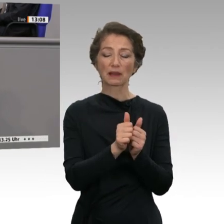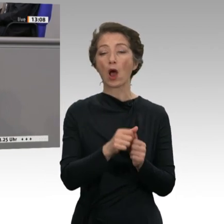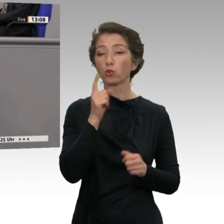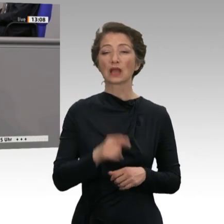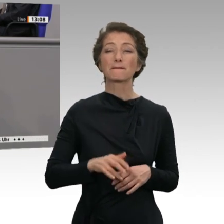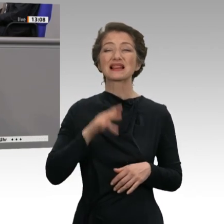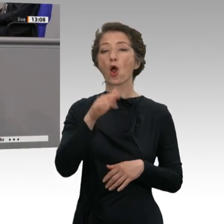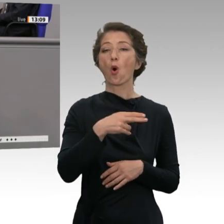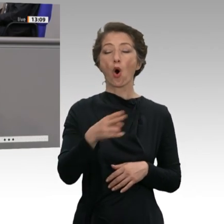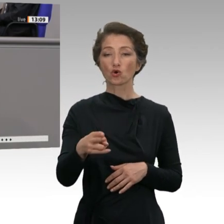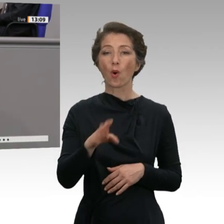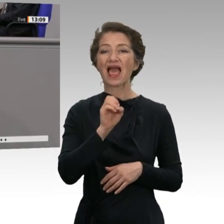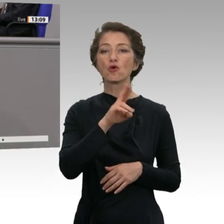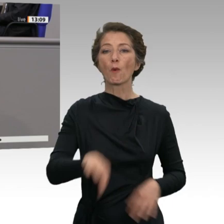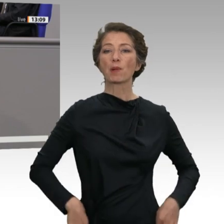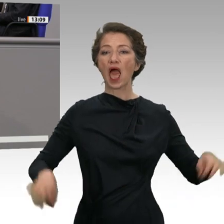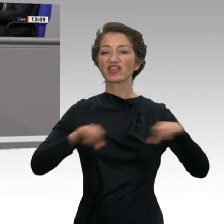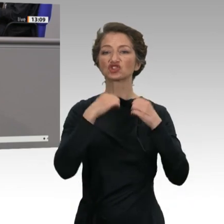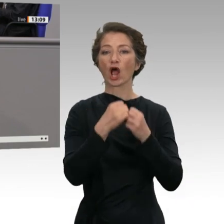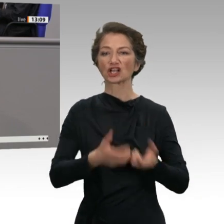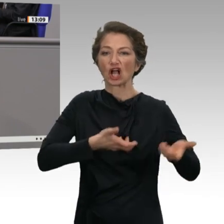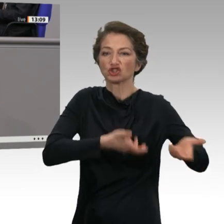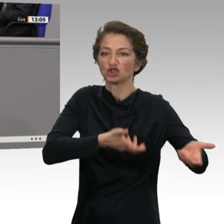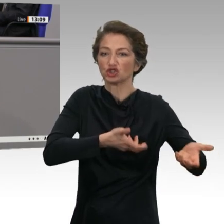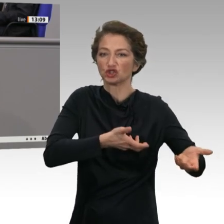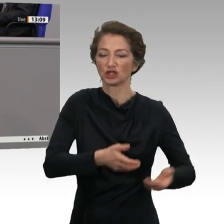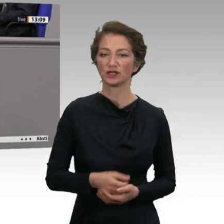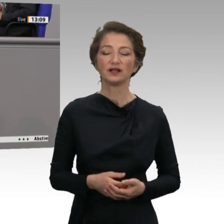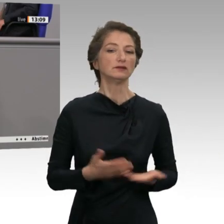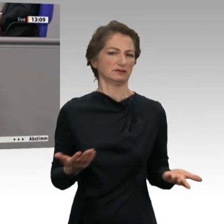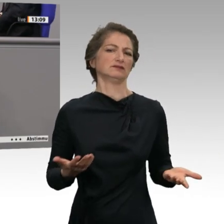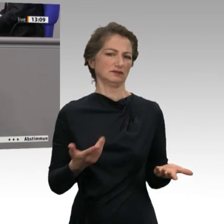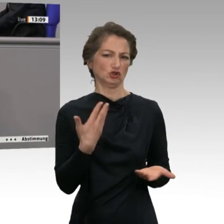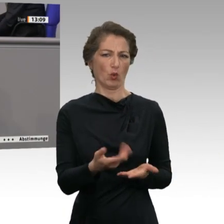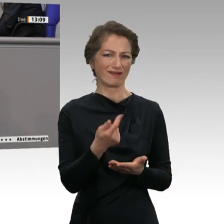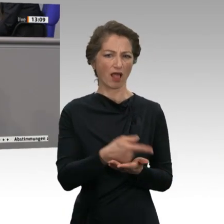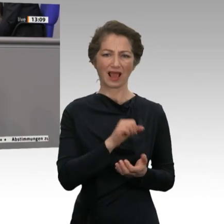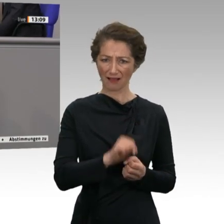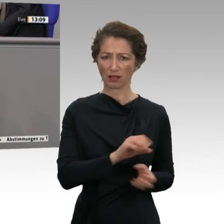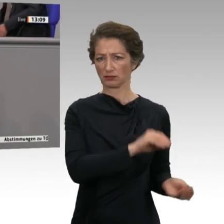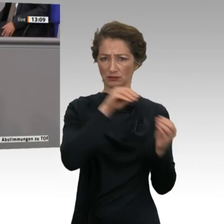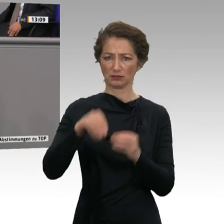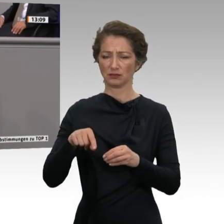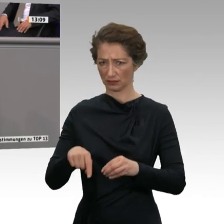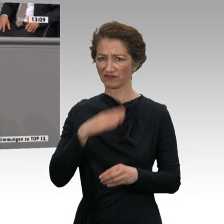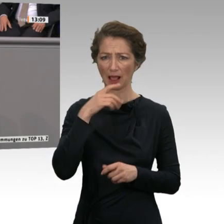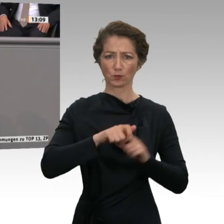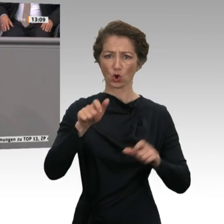-Pleitestaaten. Ich sage Ihnen was. Von dem Geld könnte man systematisch, dauerhaft und sehr effektiv viele Bürger vor Armut